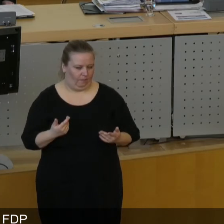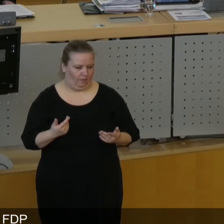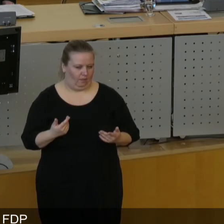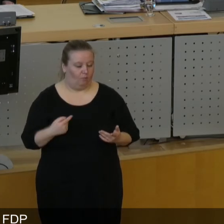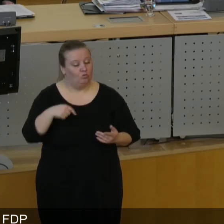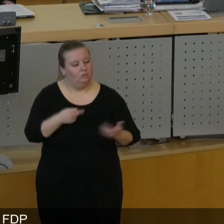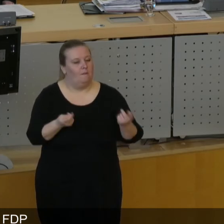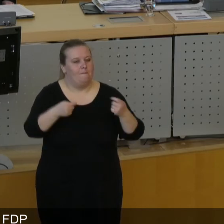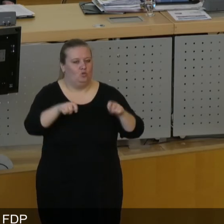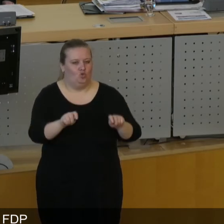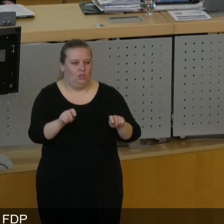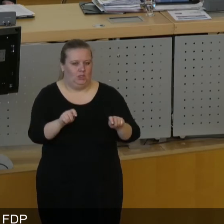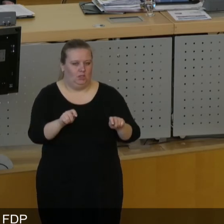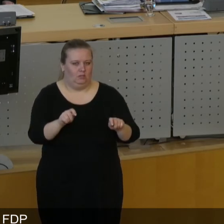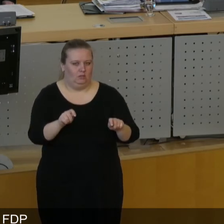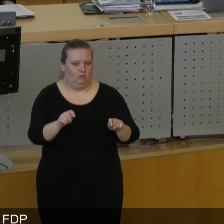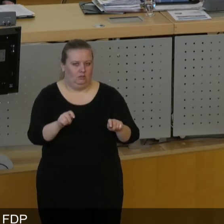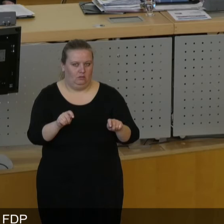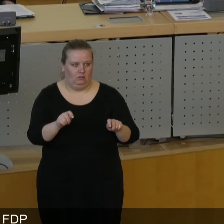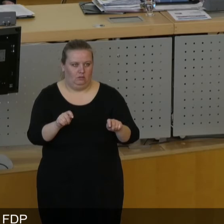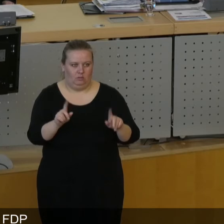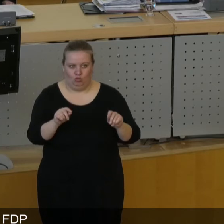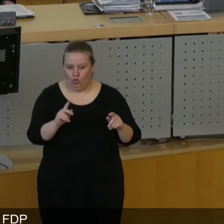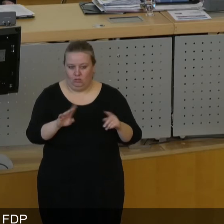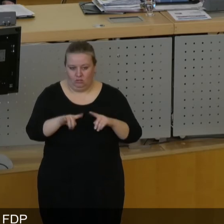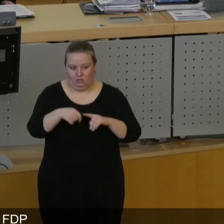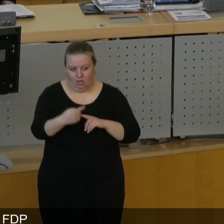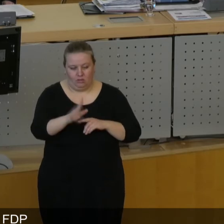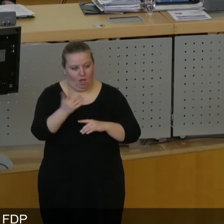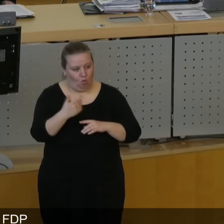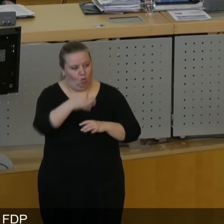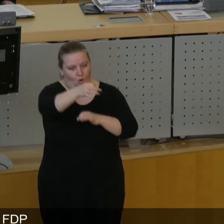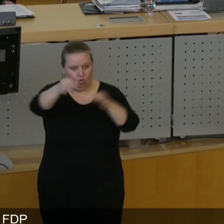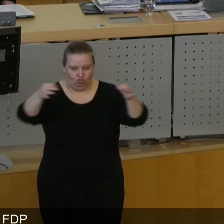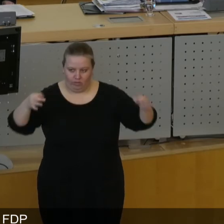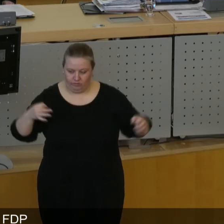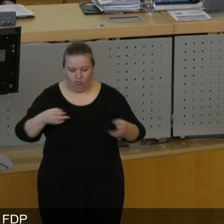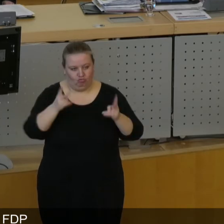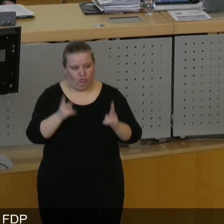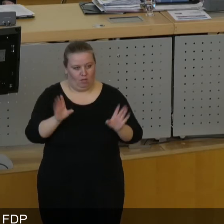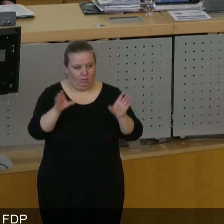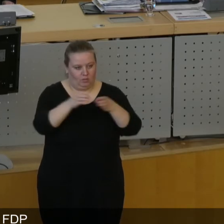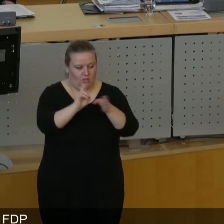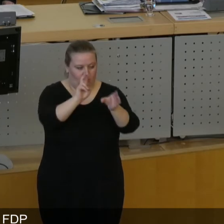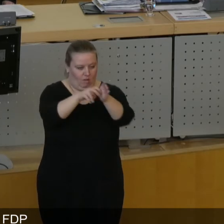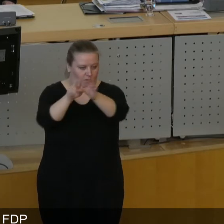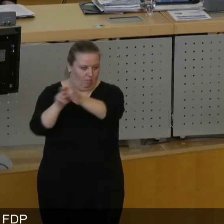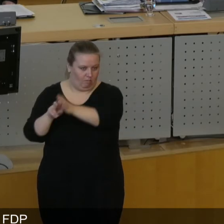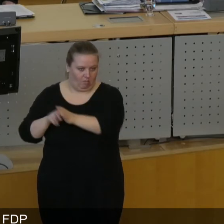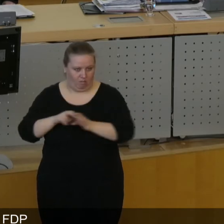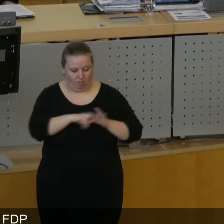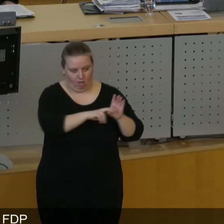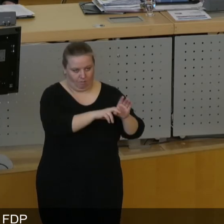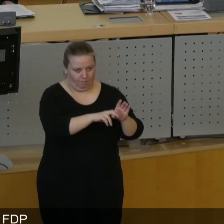Dieser Beschluss führt dazu, dass im Anschluss die Ortschaften in die umliegenden Stadtbezirke eingegliedert werden. Dort